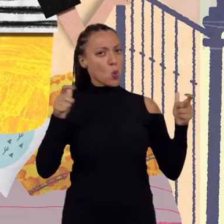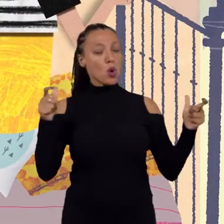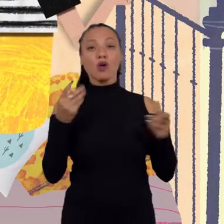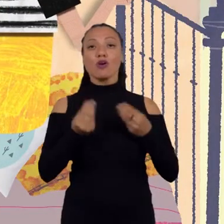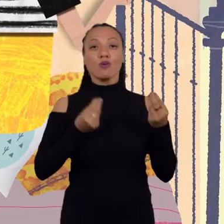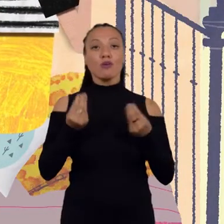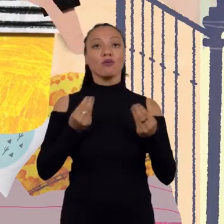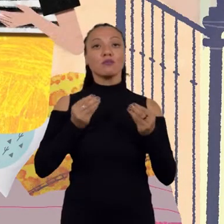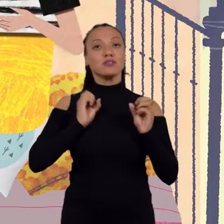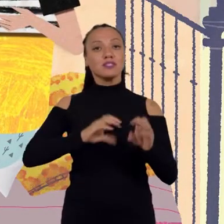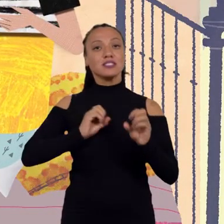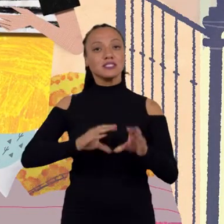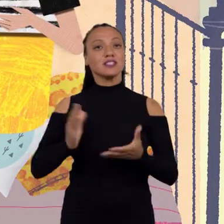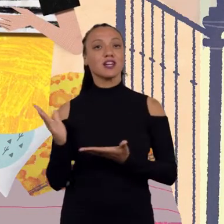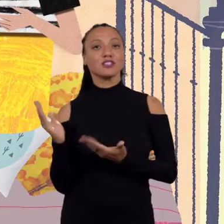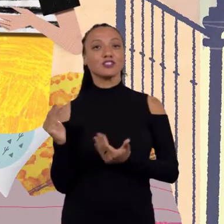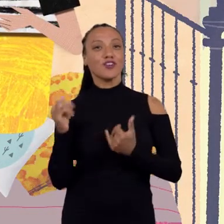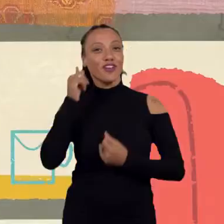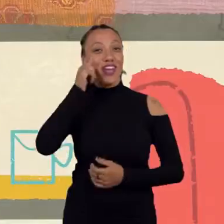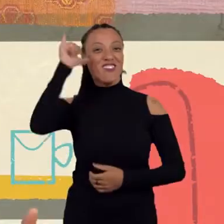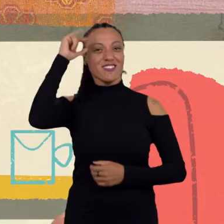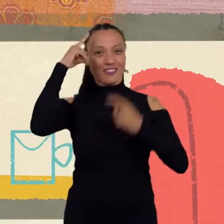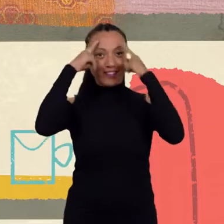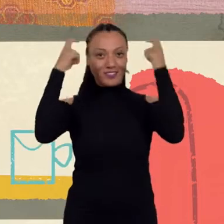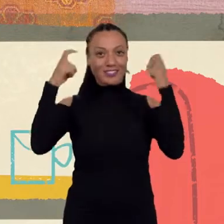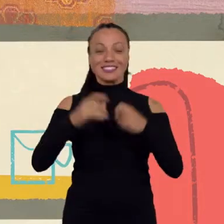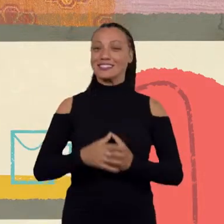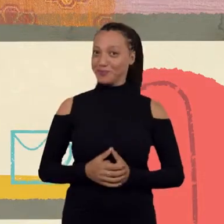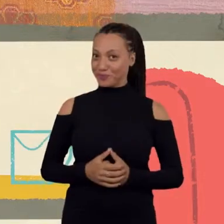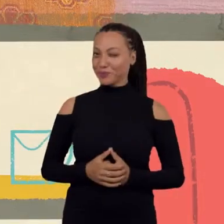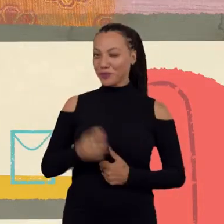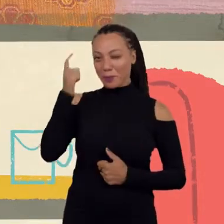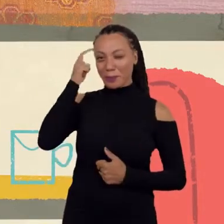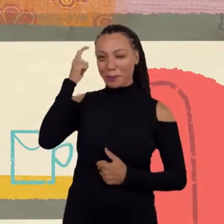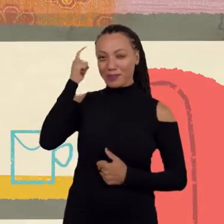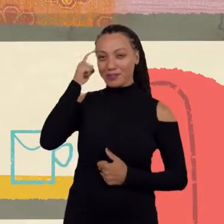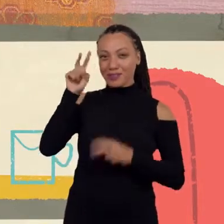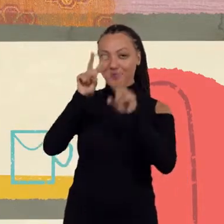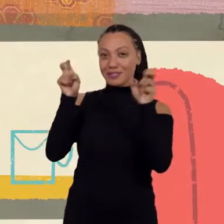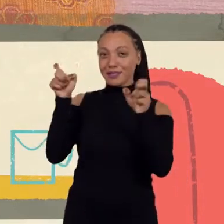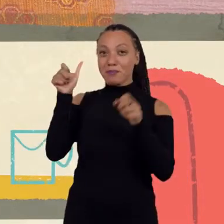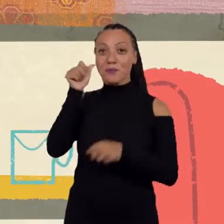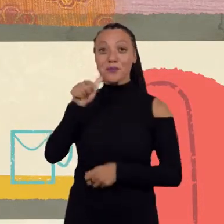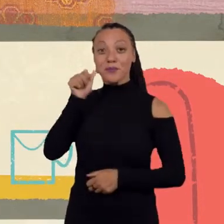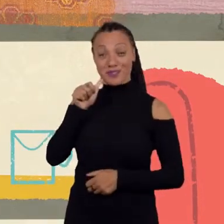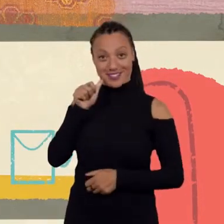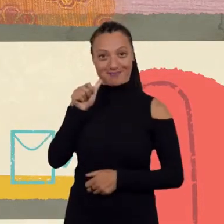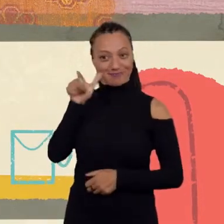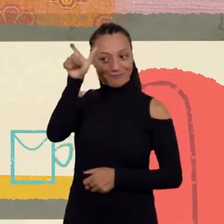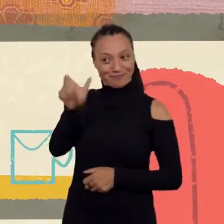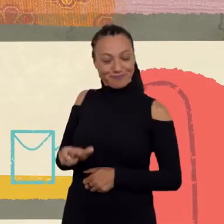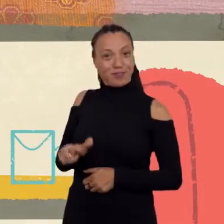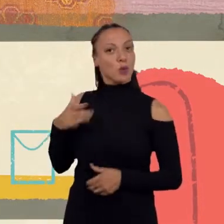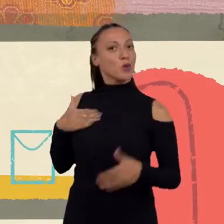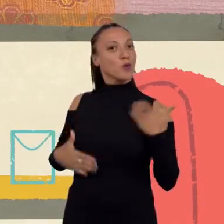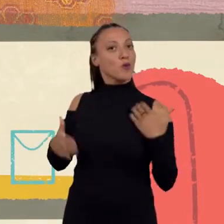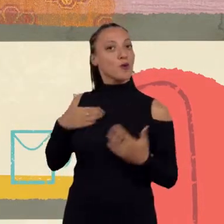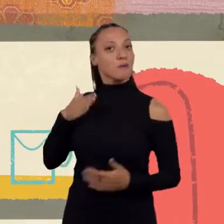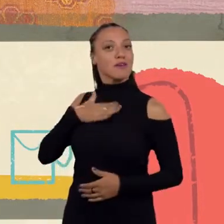jovem pra prevenção dessa violência? Vamos pensar primeiro nas meninas. É a gente acreditar que esse corpo aqui é nosso. Ninguém tem direito de fazer nesse